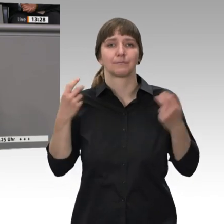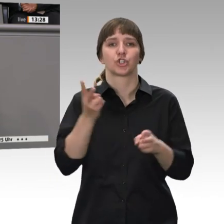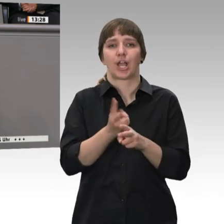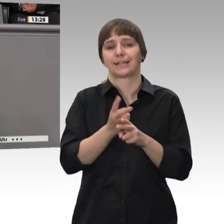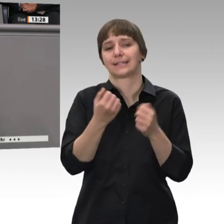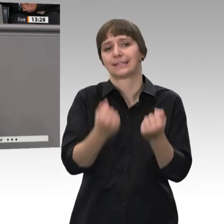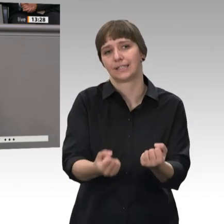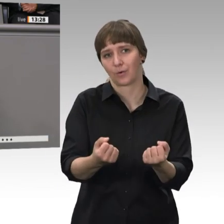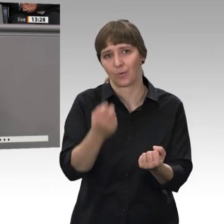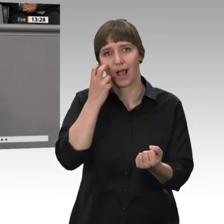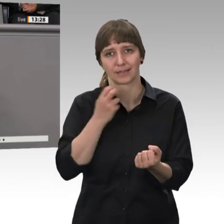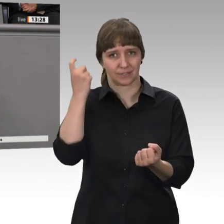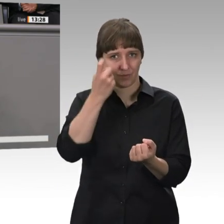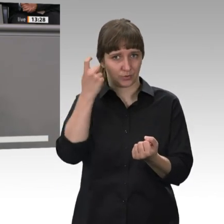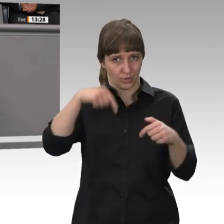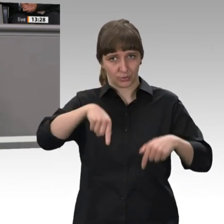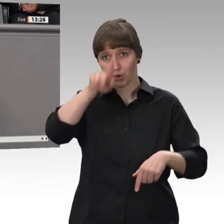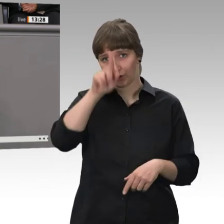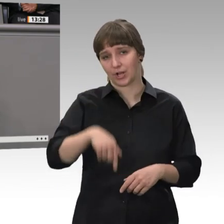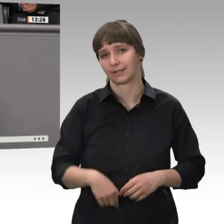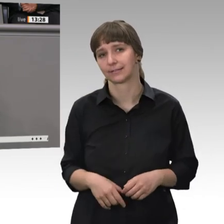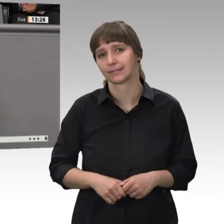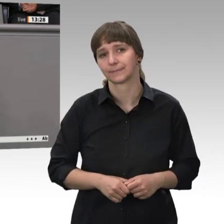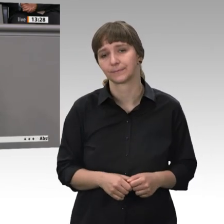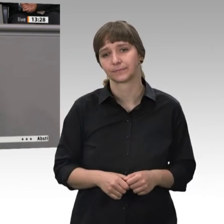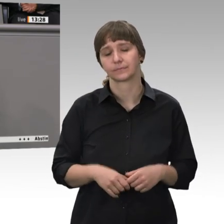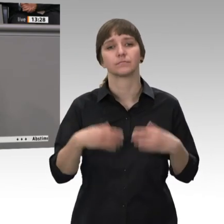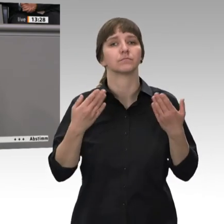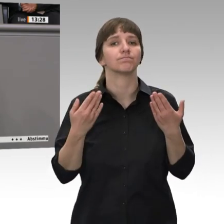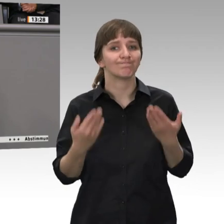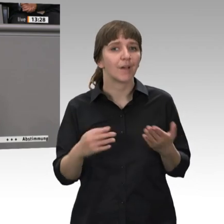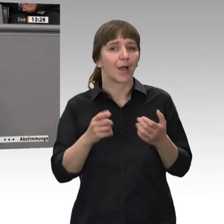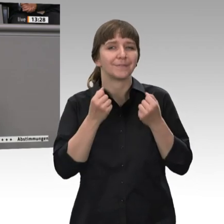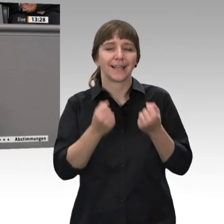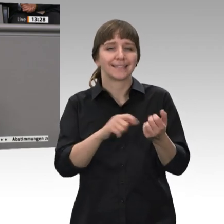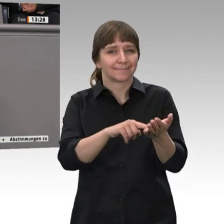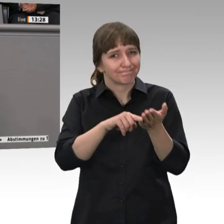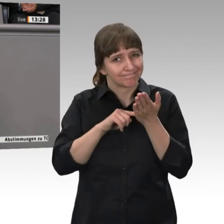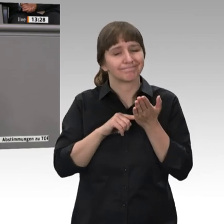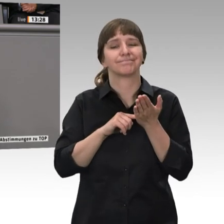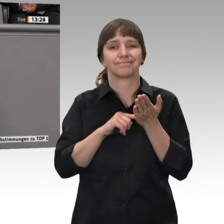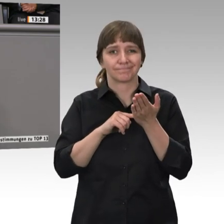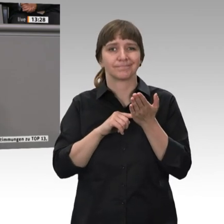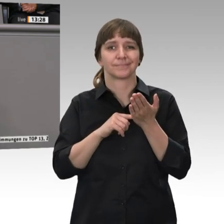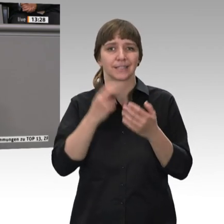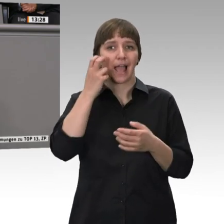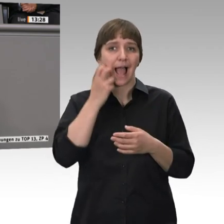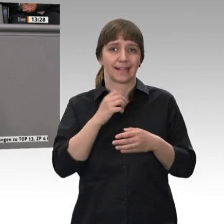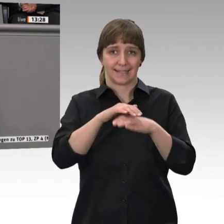Altersversorgung in Deutschland. Das manifestiert sich auch darin, dass nur drei Prozent der Altersrentner auf